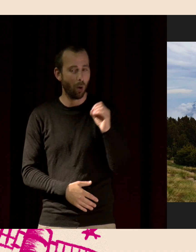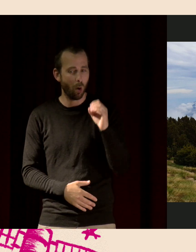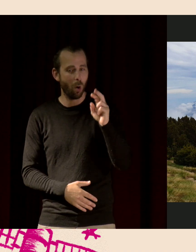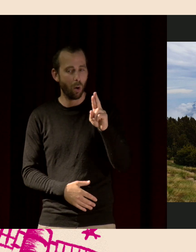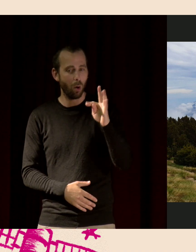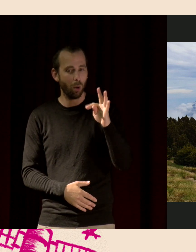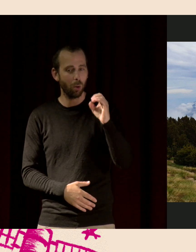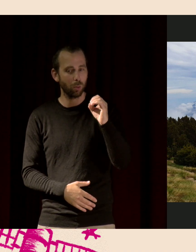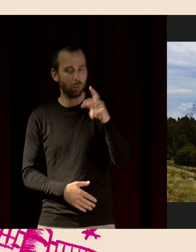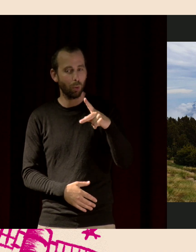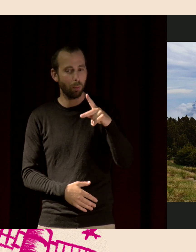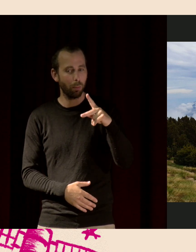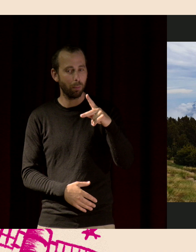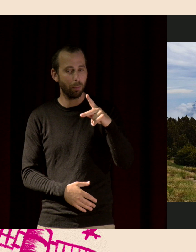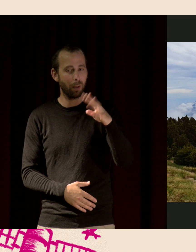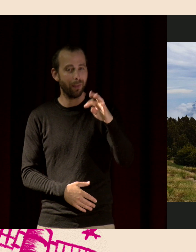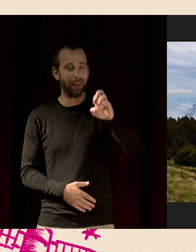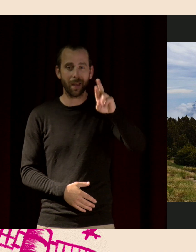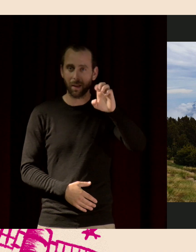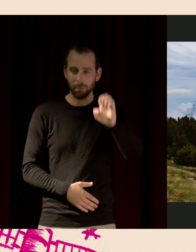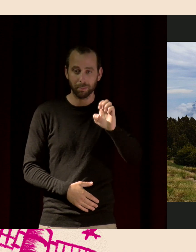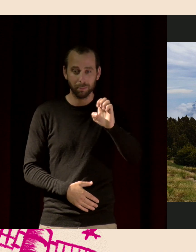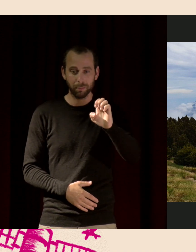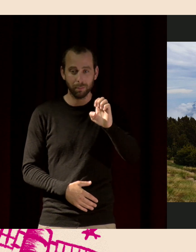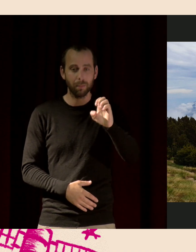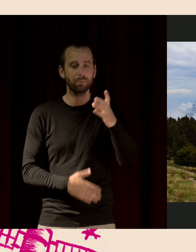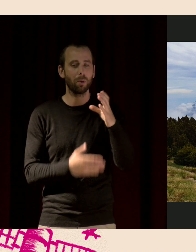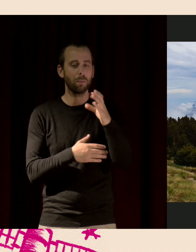donc des criquets et des sauterelles, là, enregistrés dans une prairie au Jura.